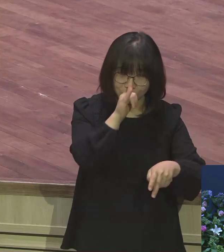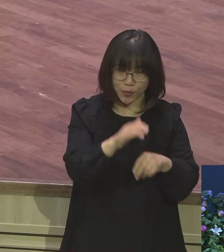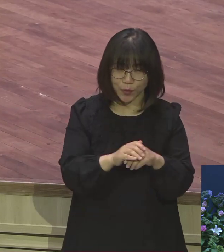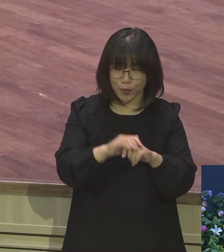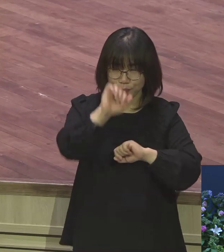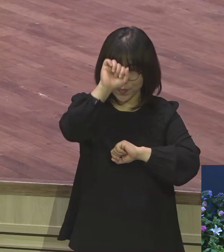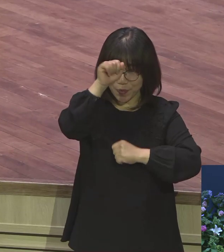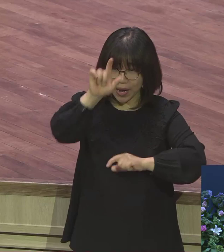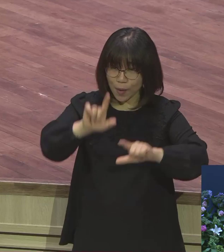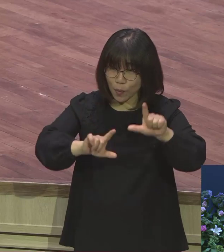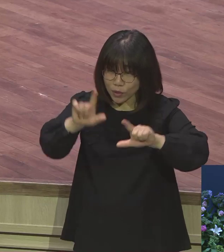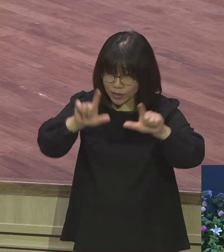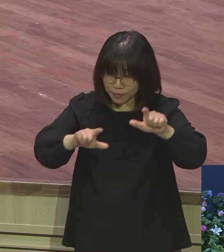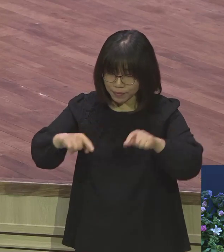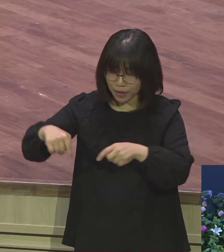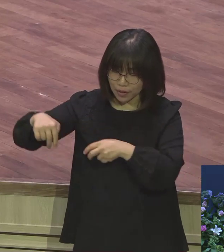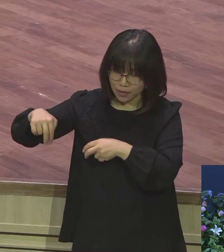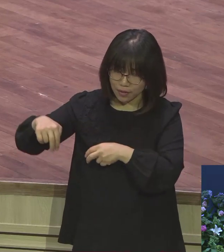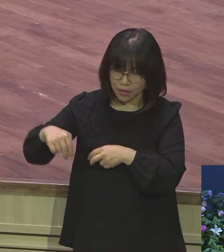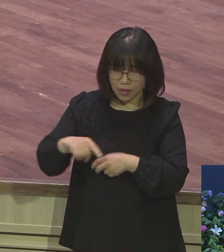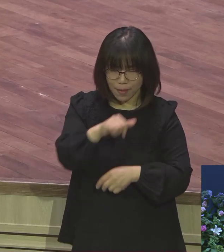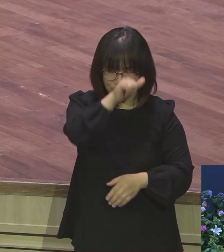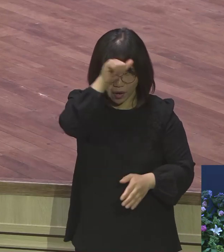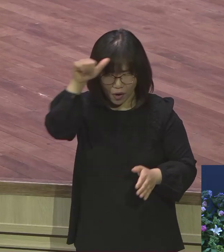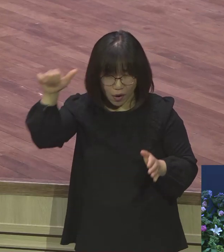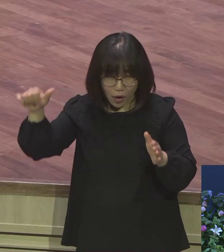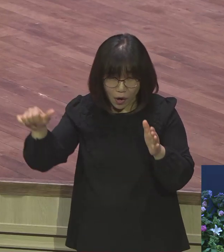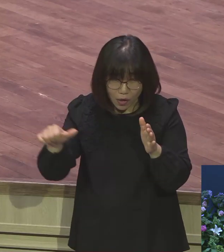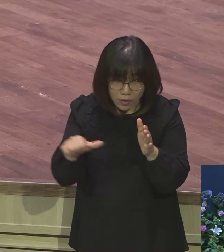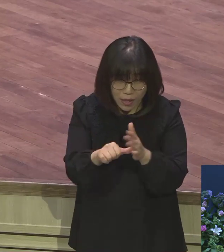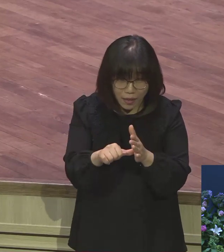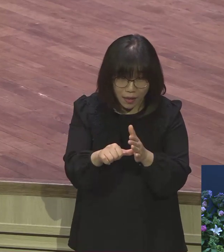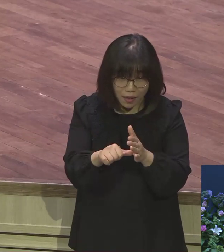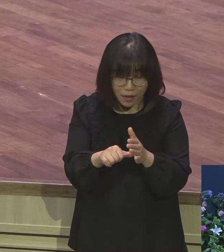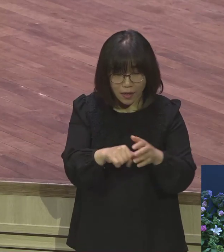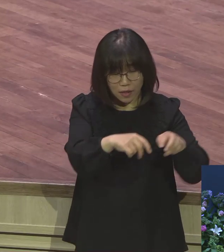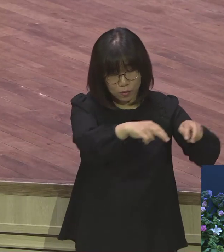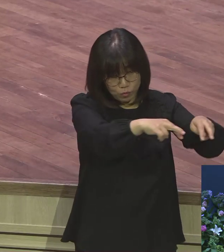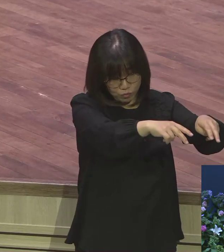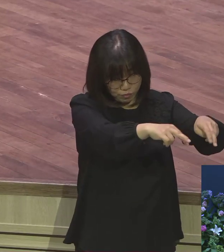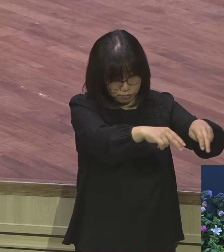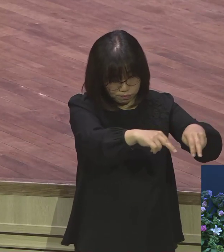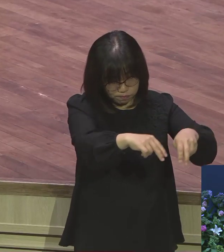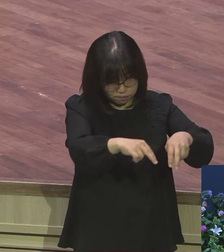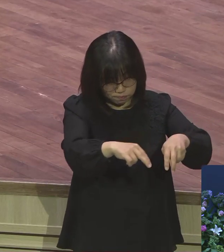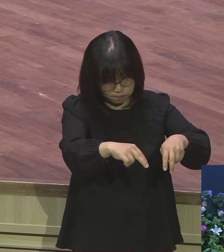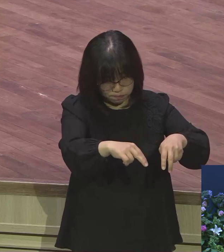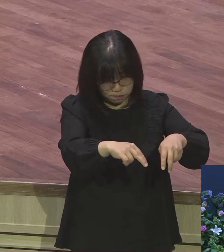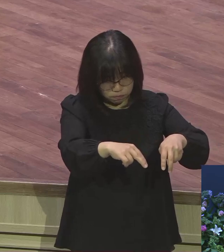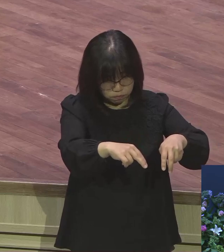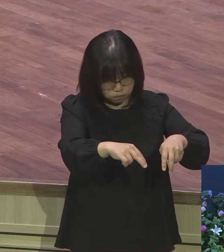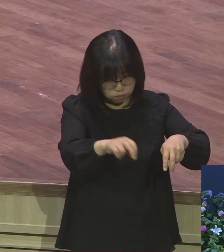일정 기간 인생을 살아가면서 가장 힘들었던 일정 기간을 보니까 한 발자국밖에 없어요